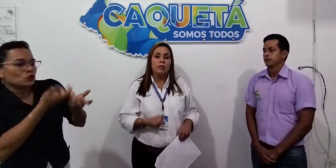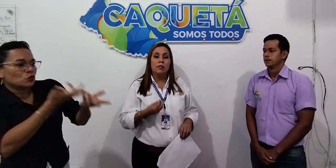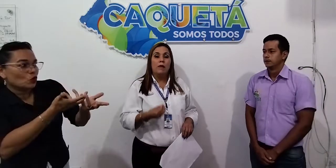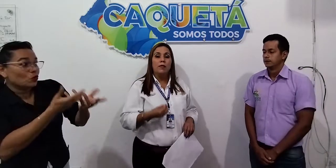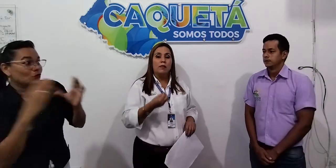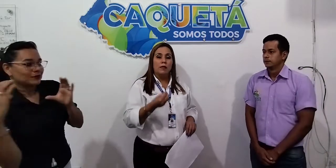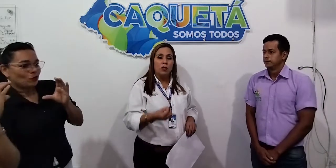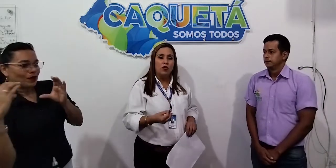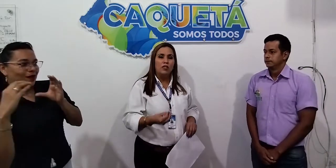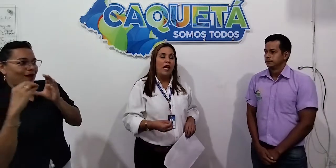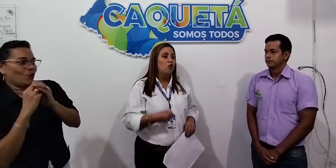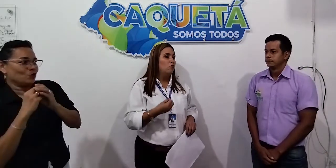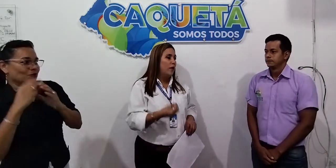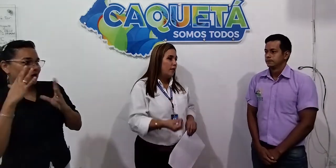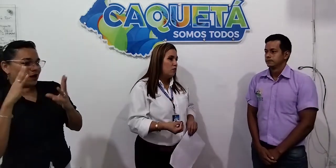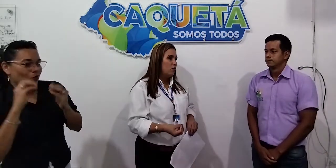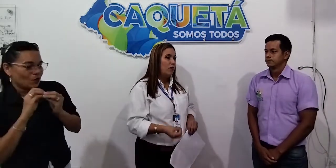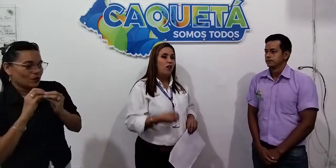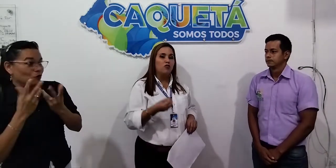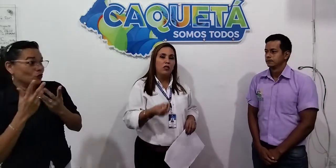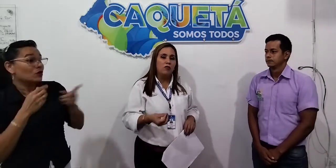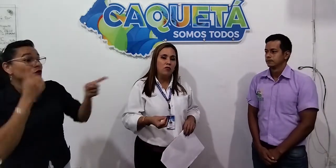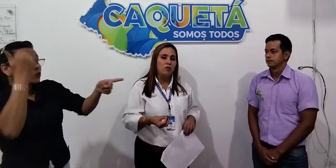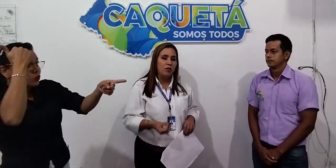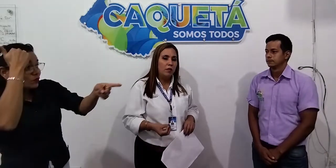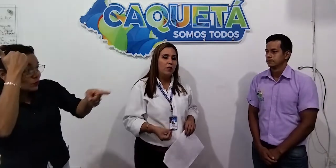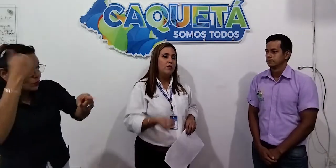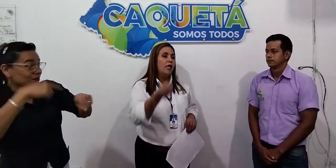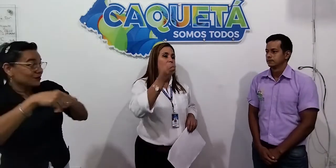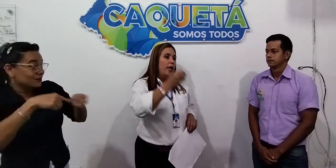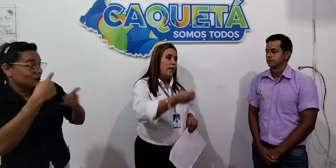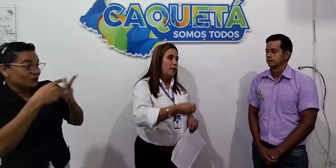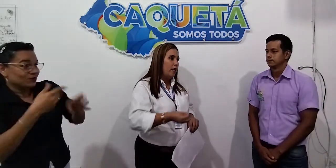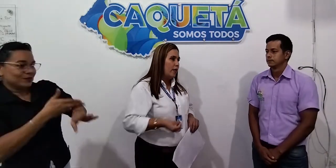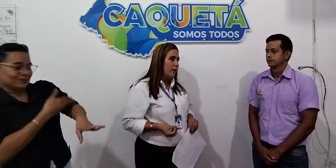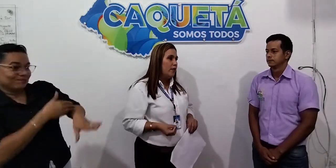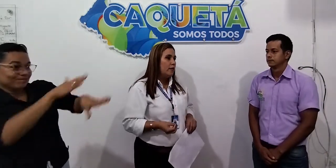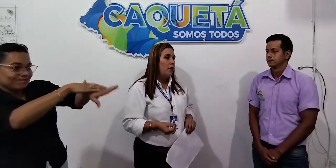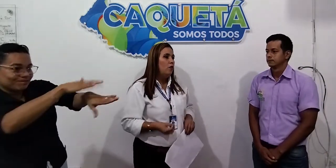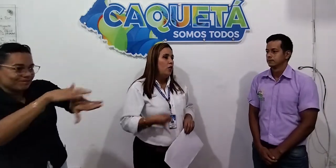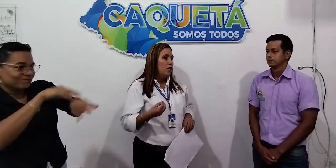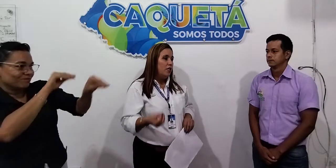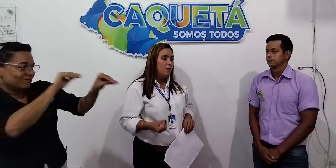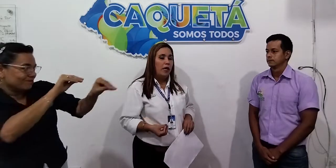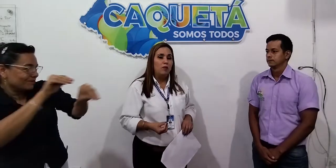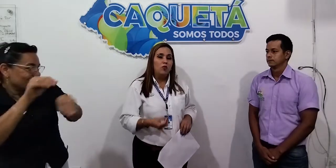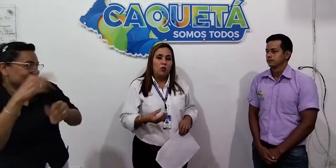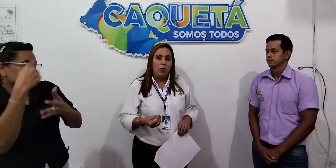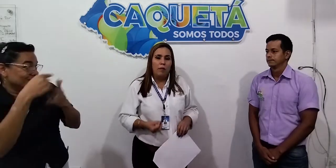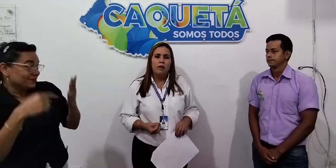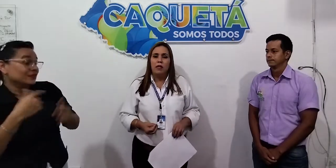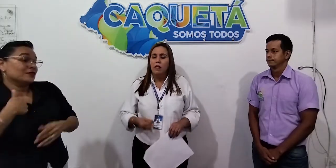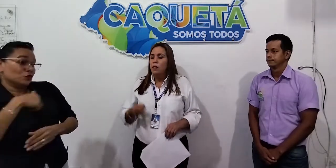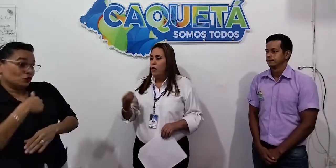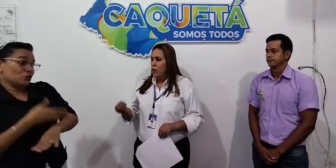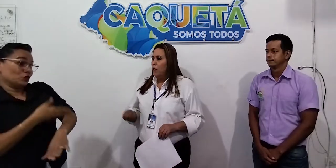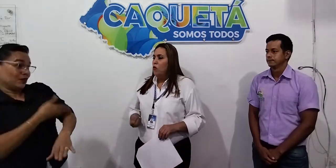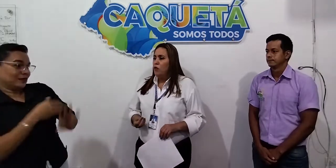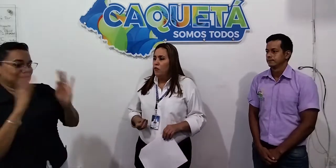todas esas capacitaciones a los maestros, a los directivos docentes se han realizado y esperamos pues obviamente tengan un